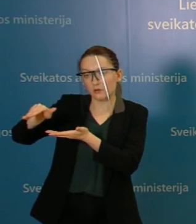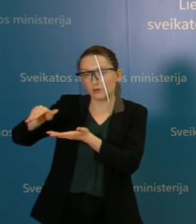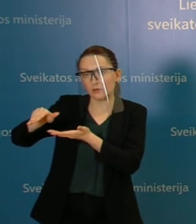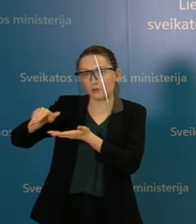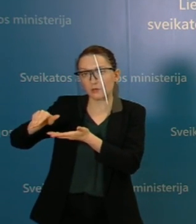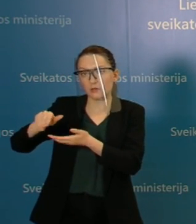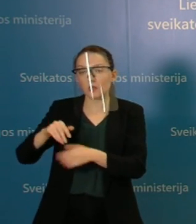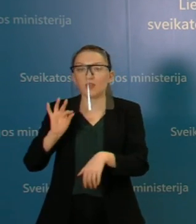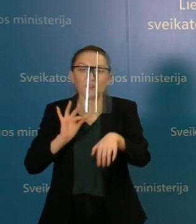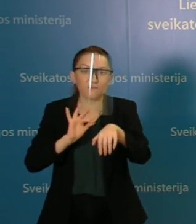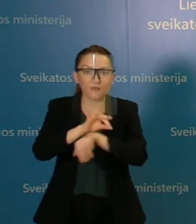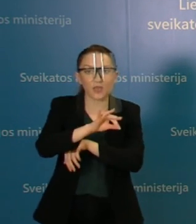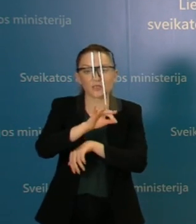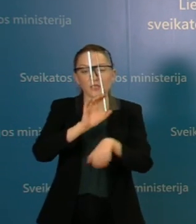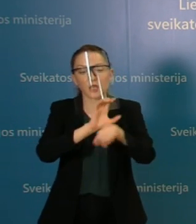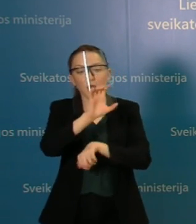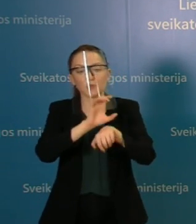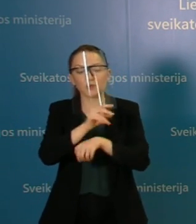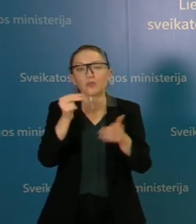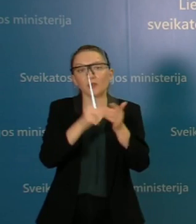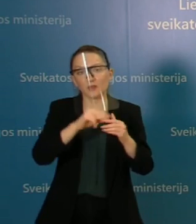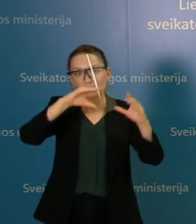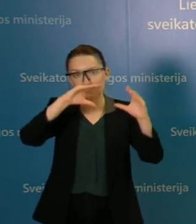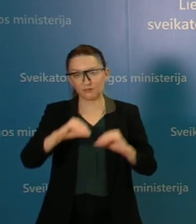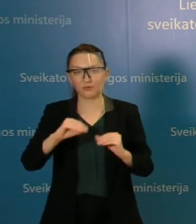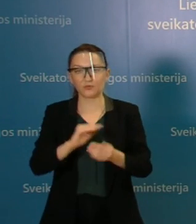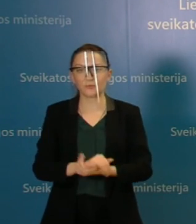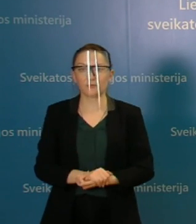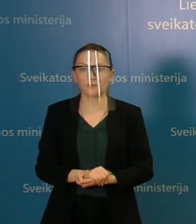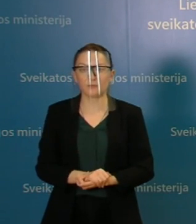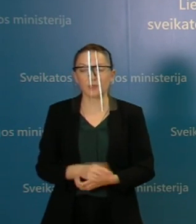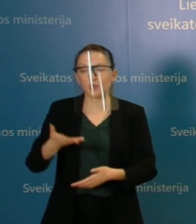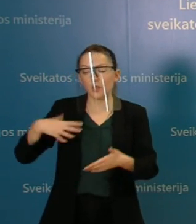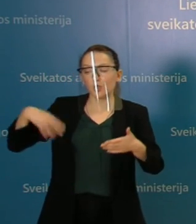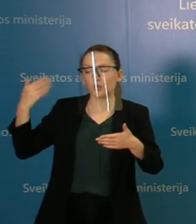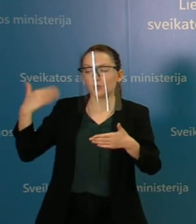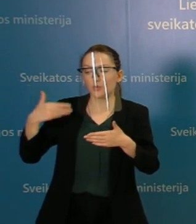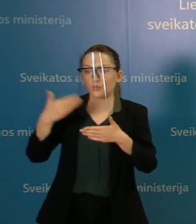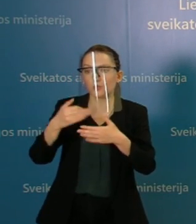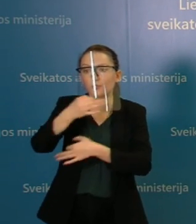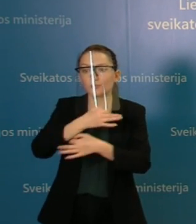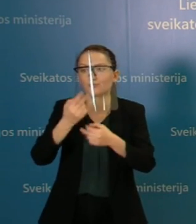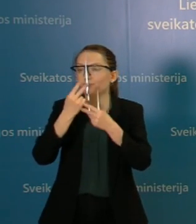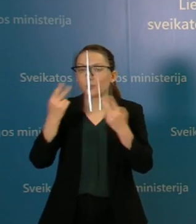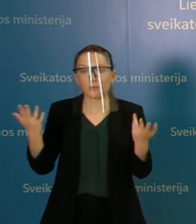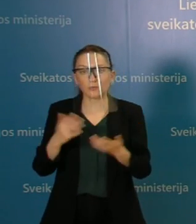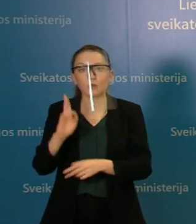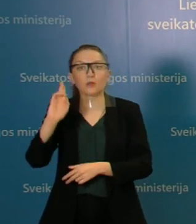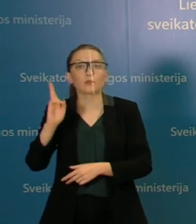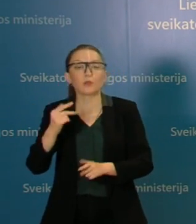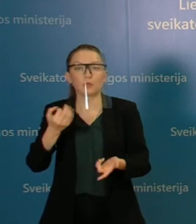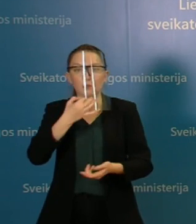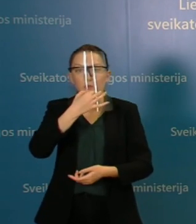versti vaistų gamintojus kainas mažinti. Nes iki šiol aš tų diskusijų nelabai ir girdžiu, kad kas nors